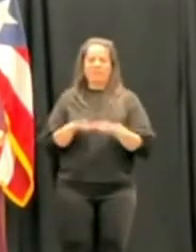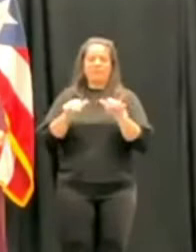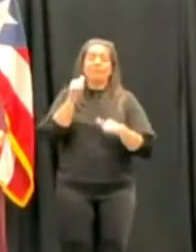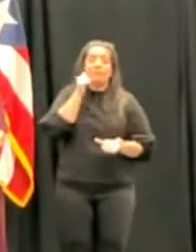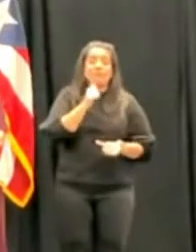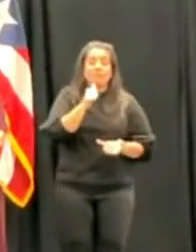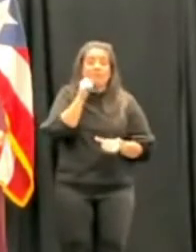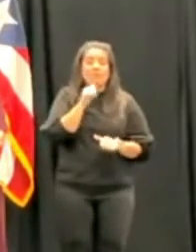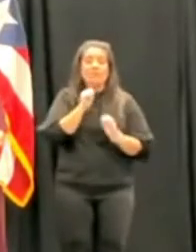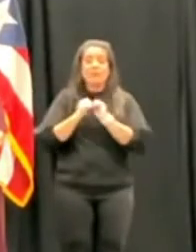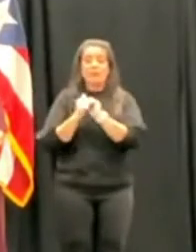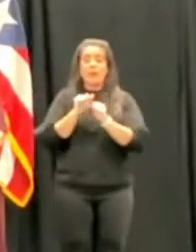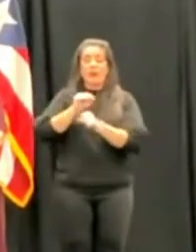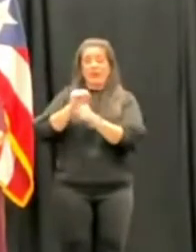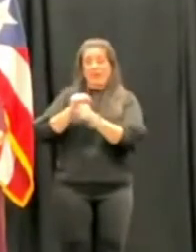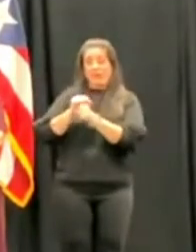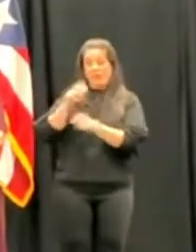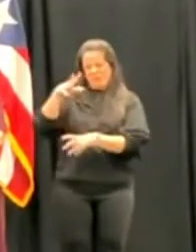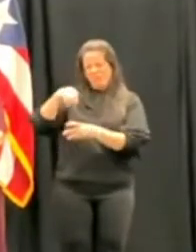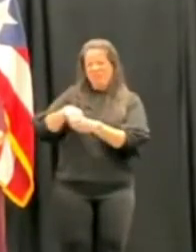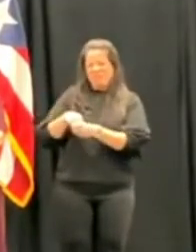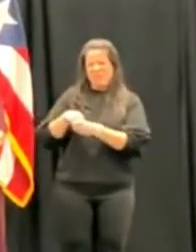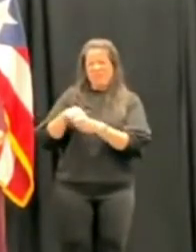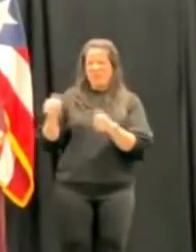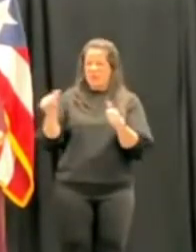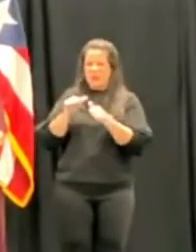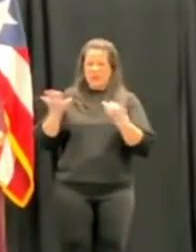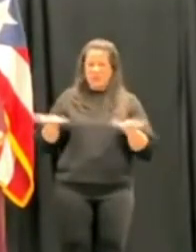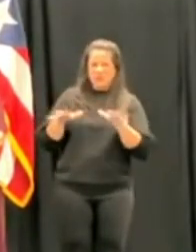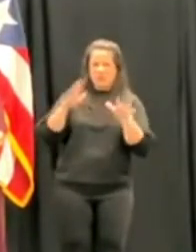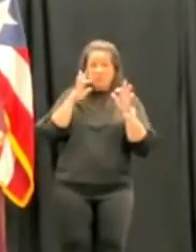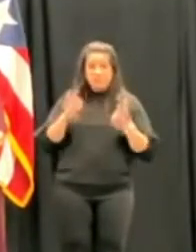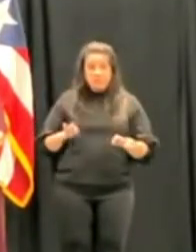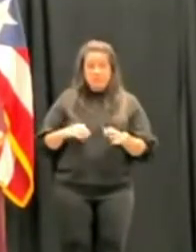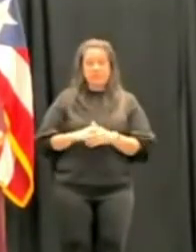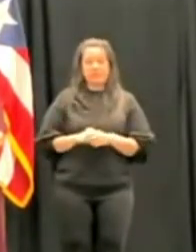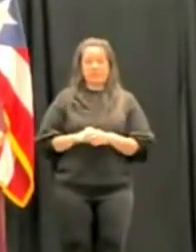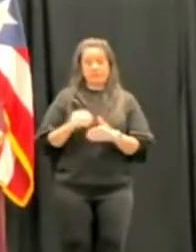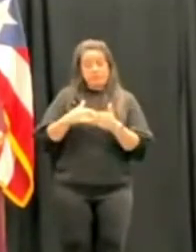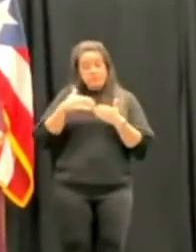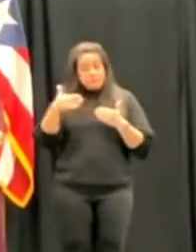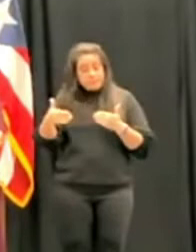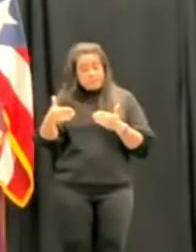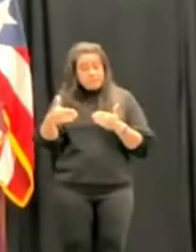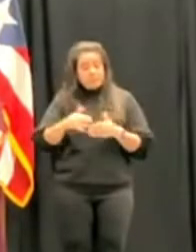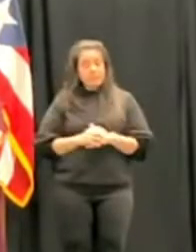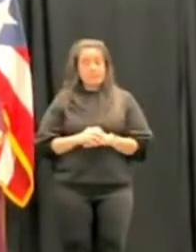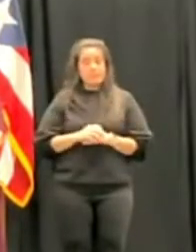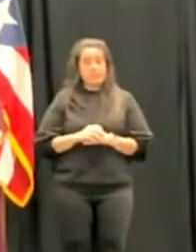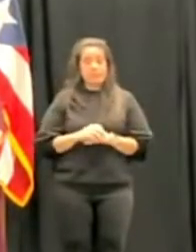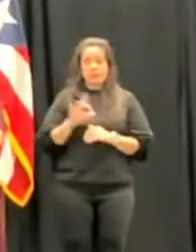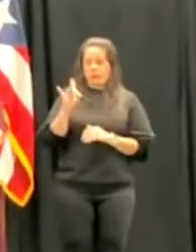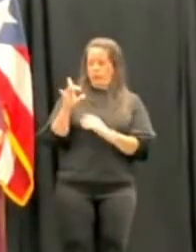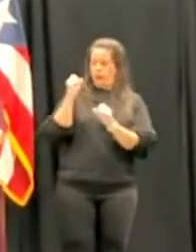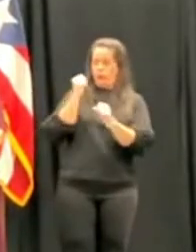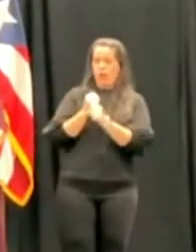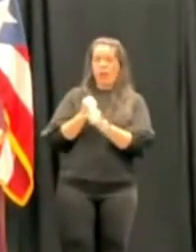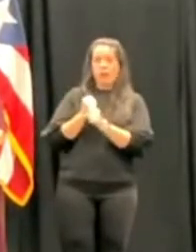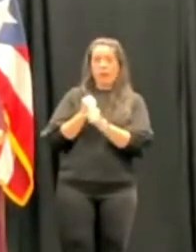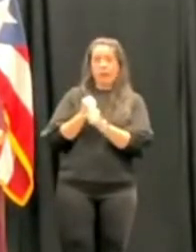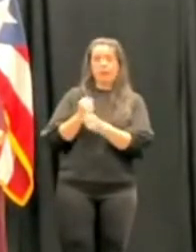con sus compañeros y compañeras de trabajo y en todo lo que hacía. Luego de eso lleva ocho años